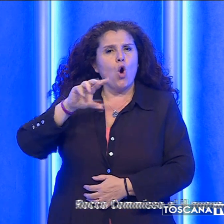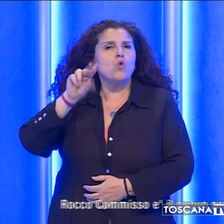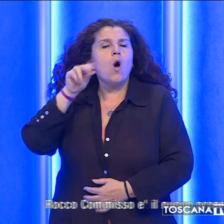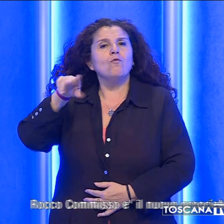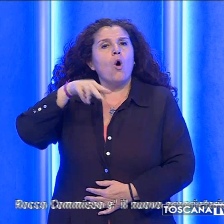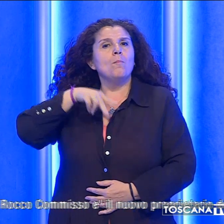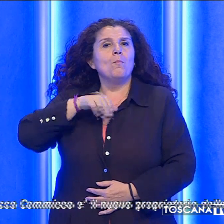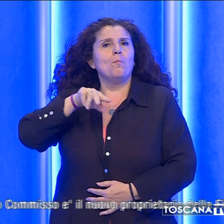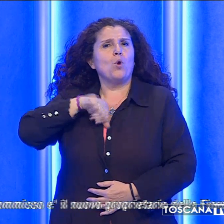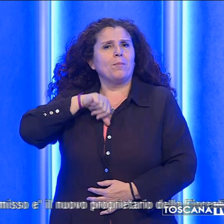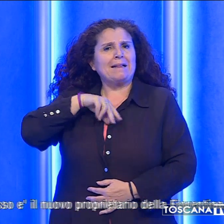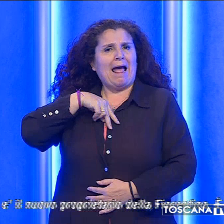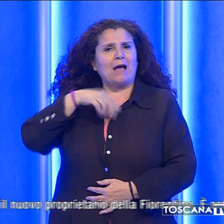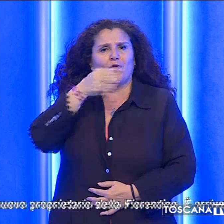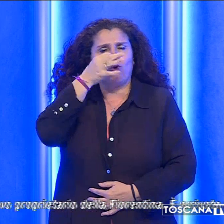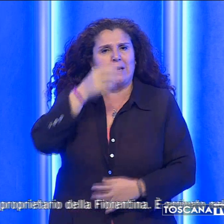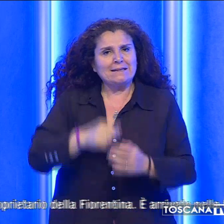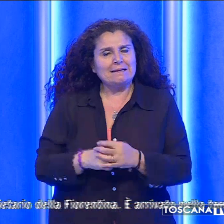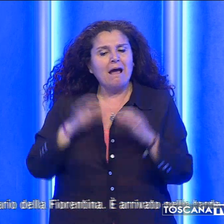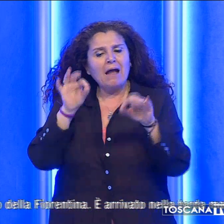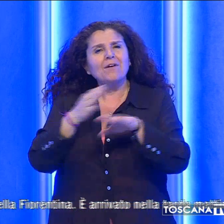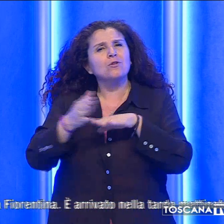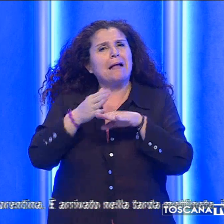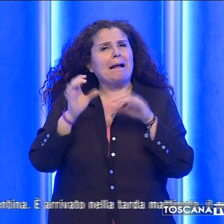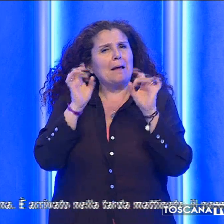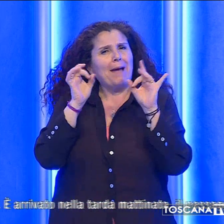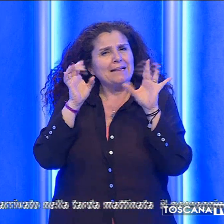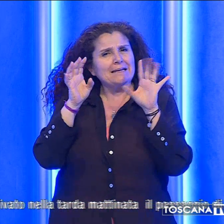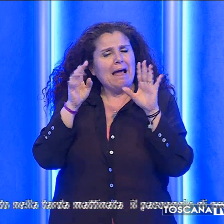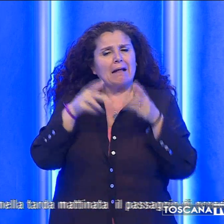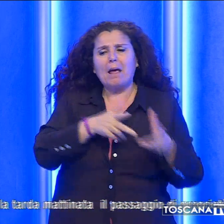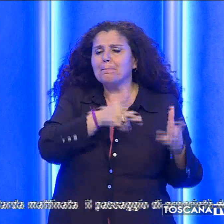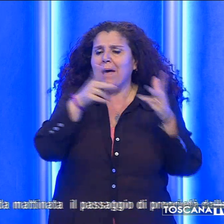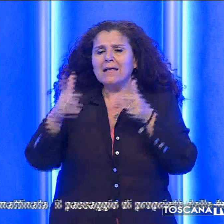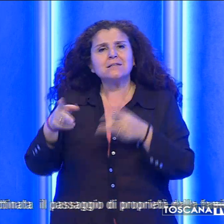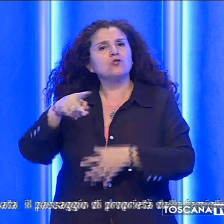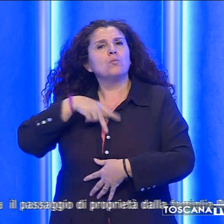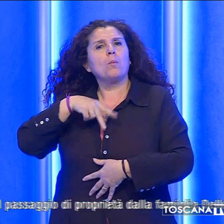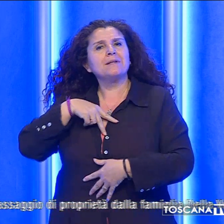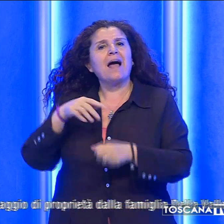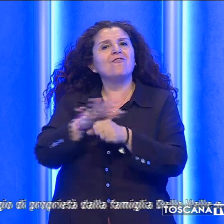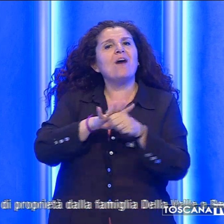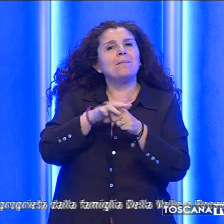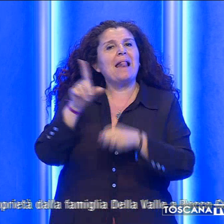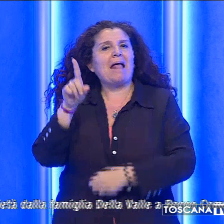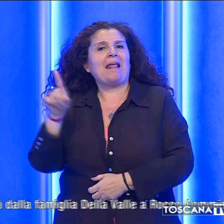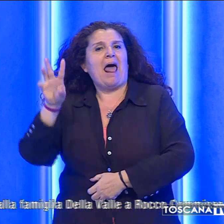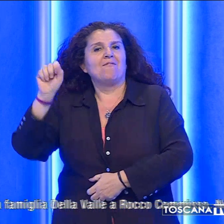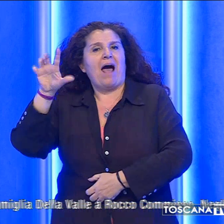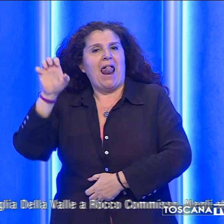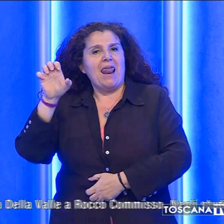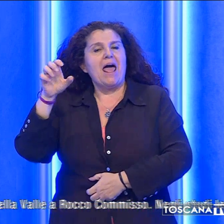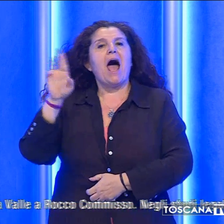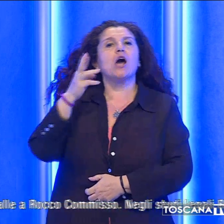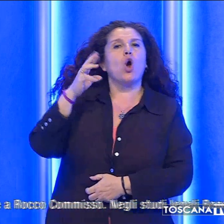della Fiorentina. È arrivato nella tarda mattinata il passaggio di proprietà dalla famiglia della Valle a